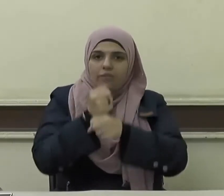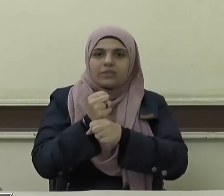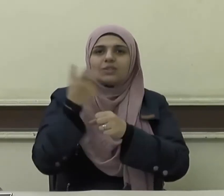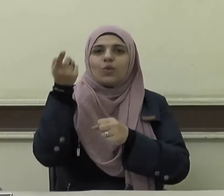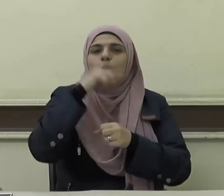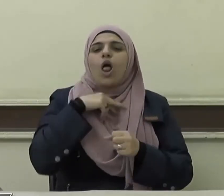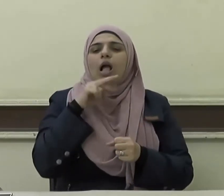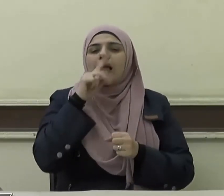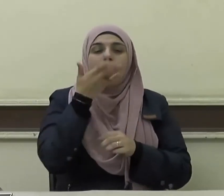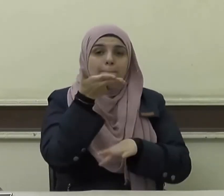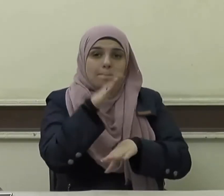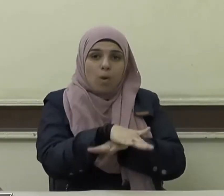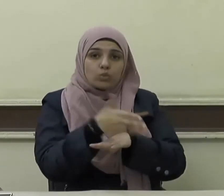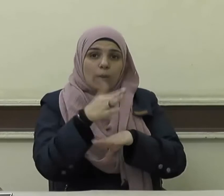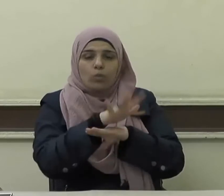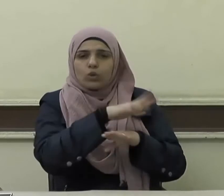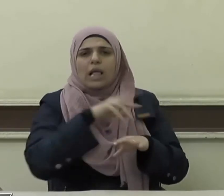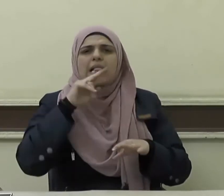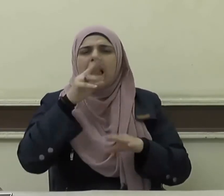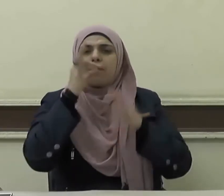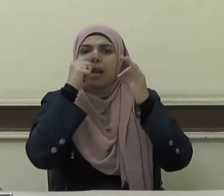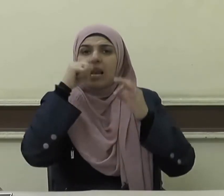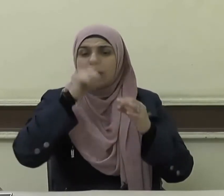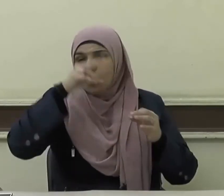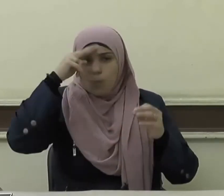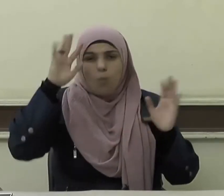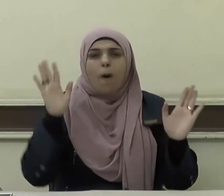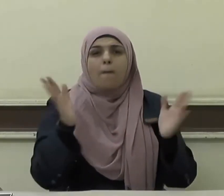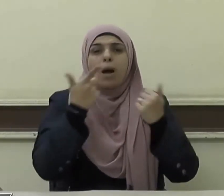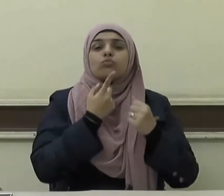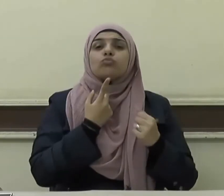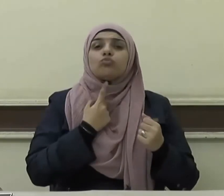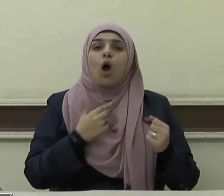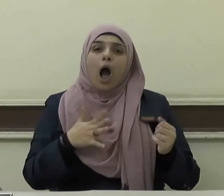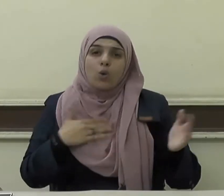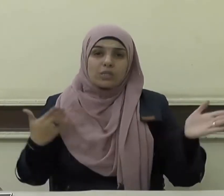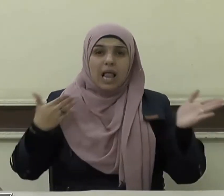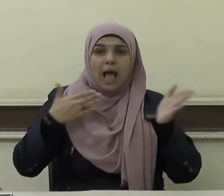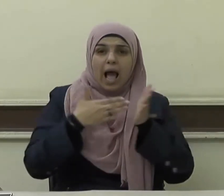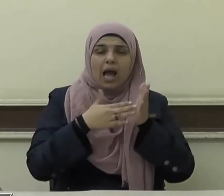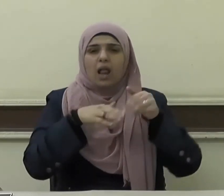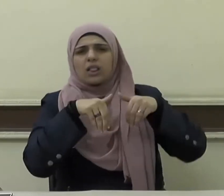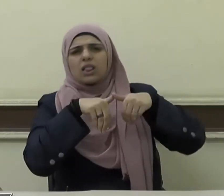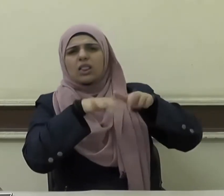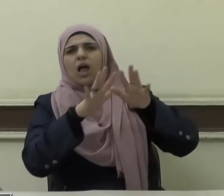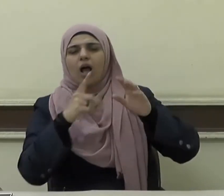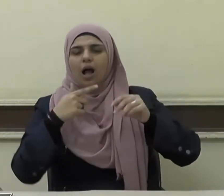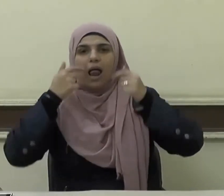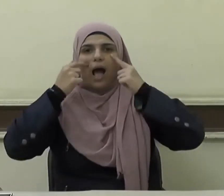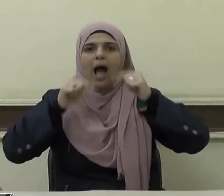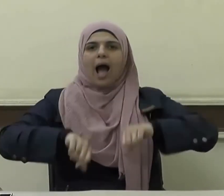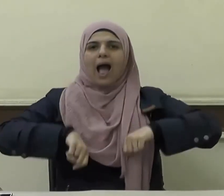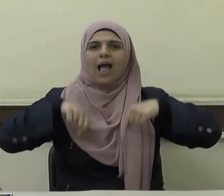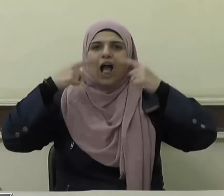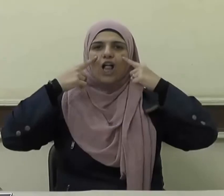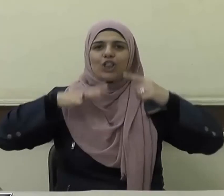والتذكر الموت والبلا ومن أراد الآخرة ترك زينة الدنيا